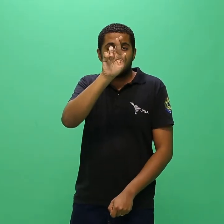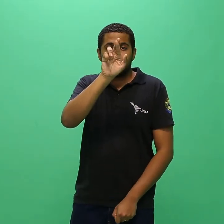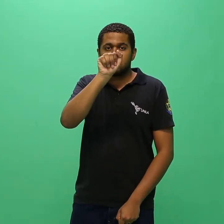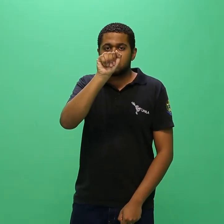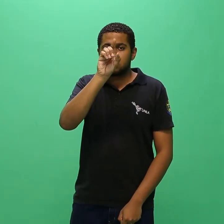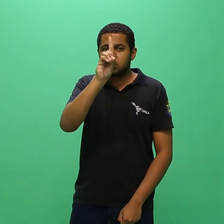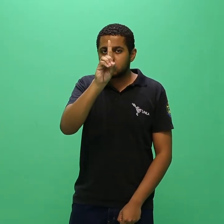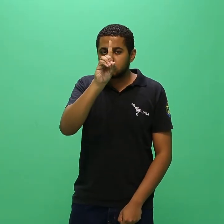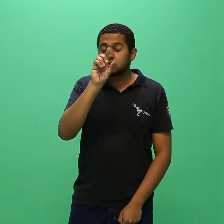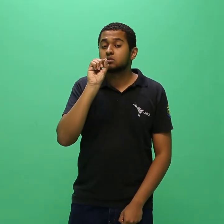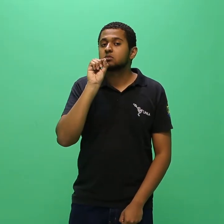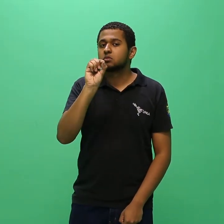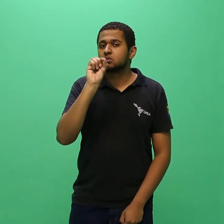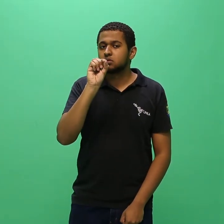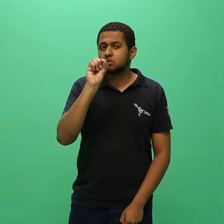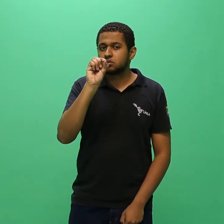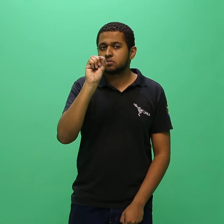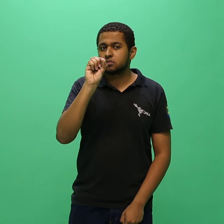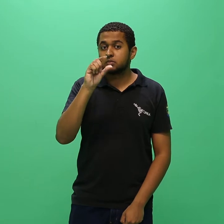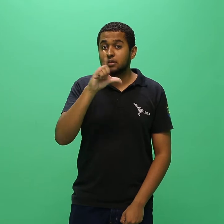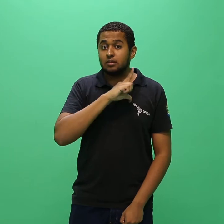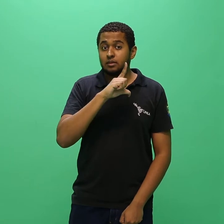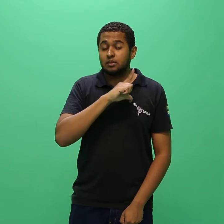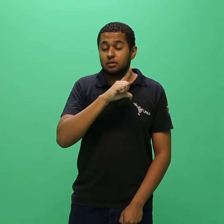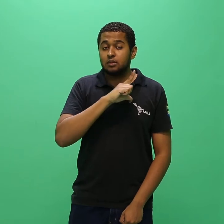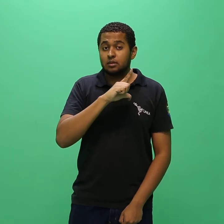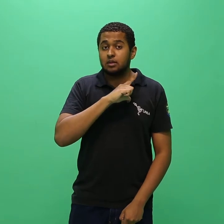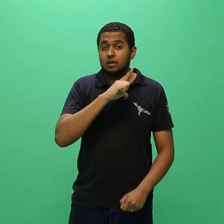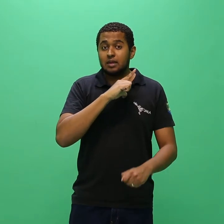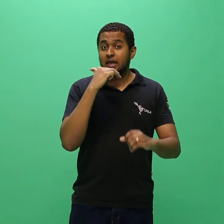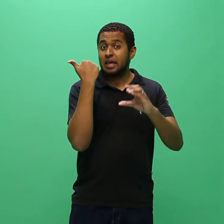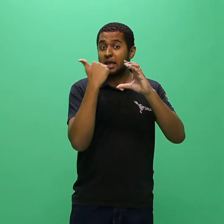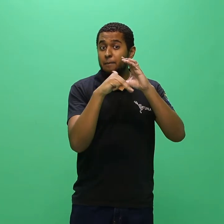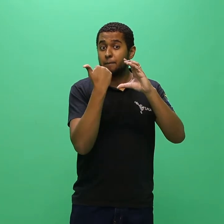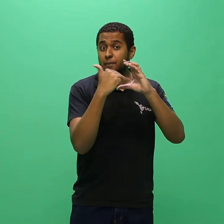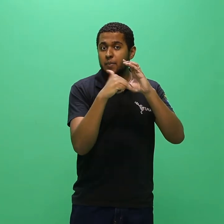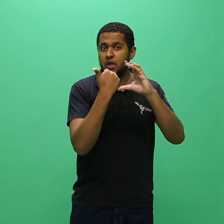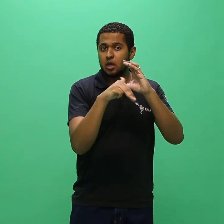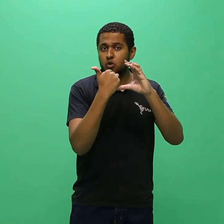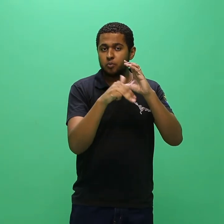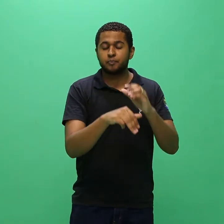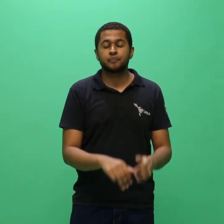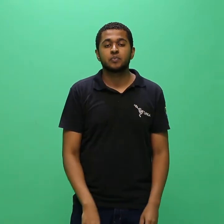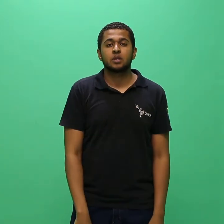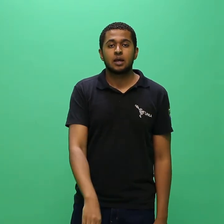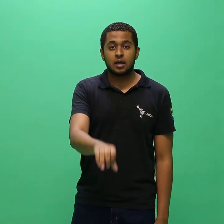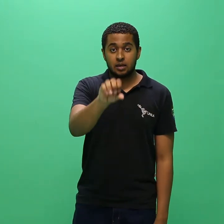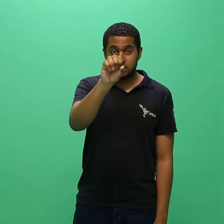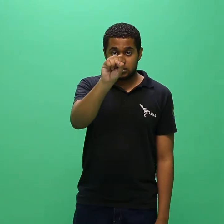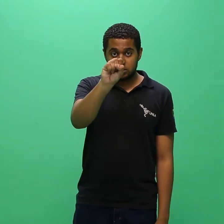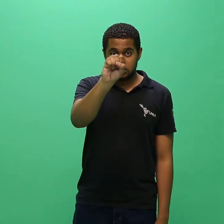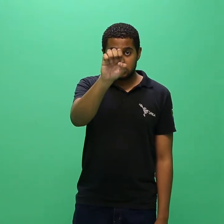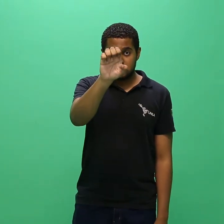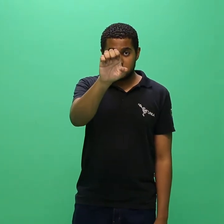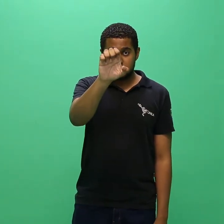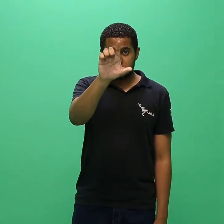.alunos.edu.br, para dirimir